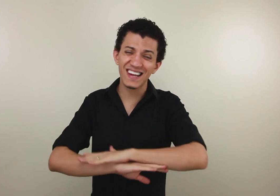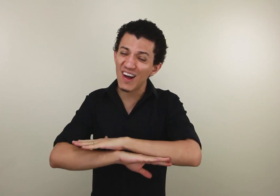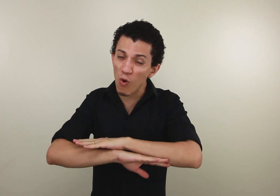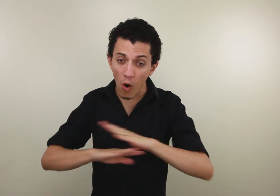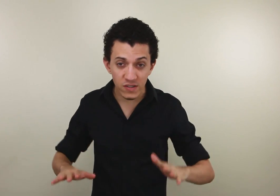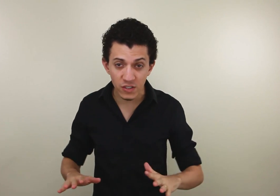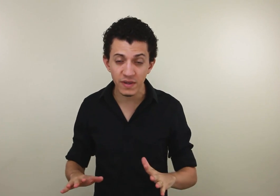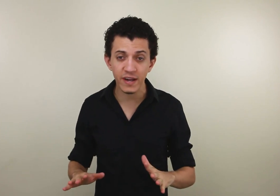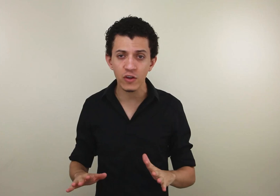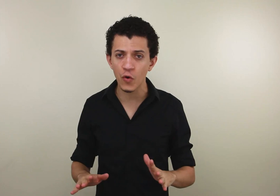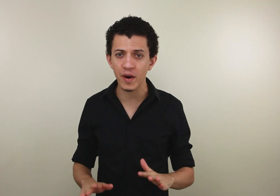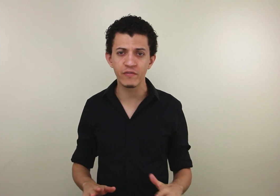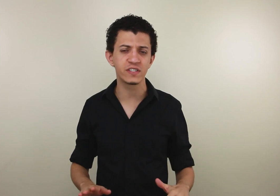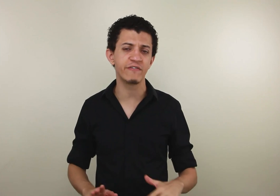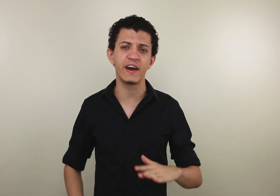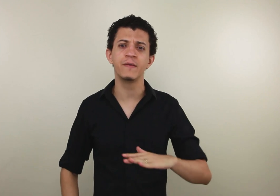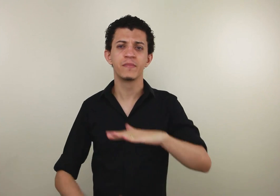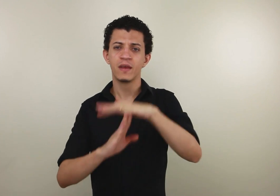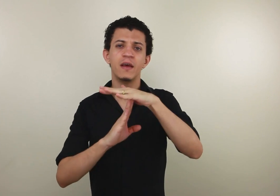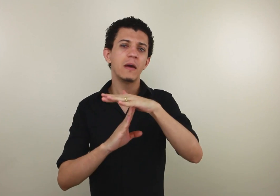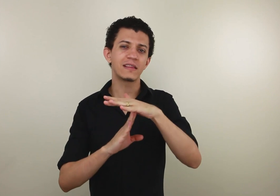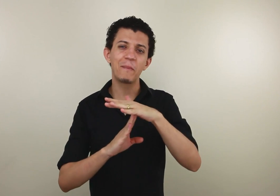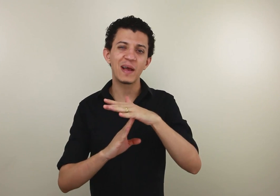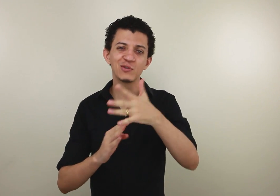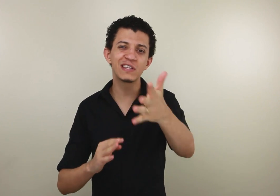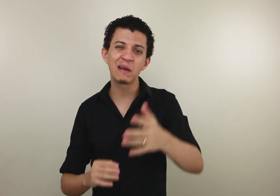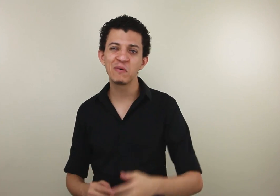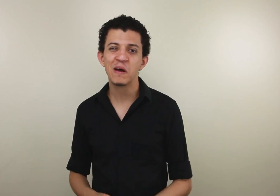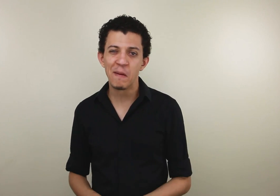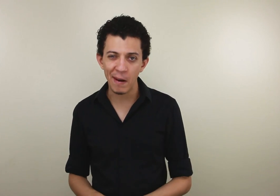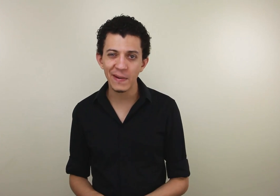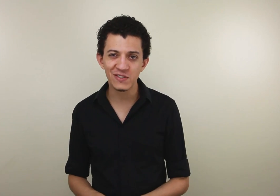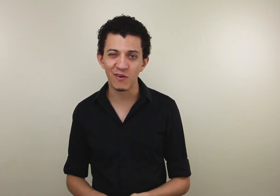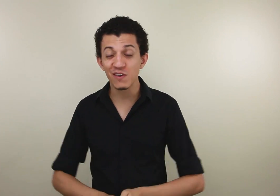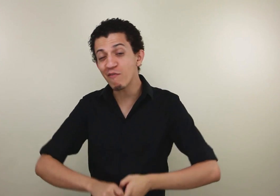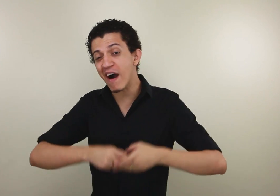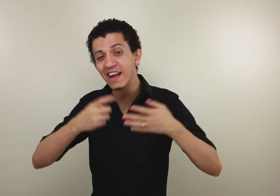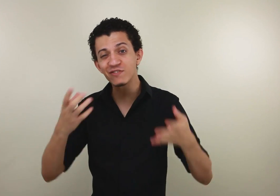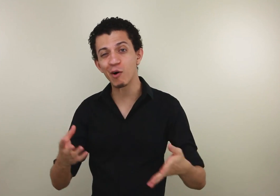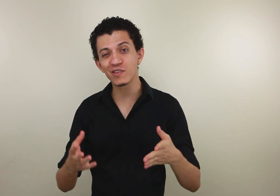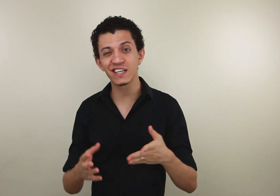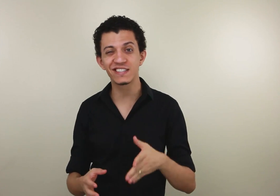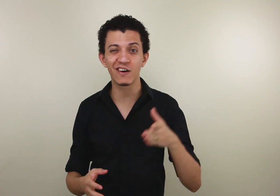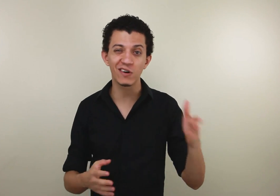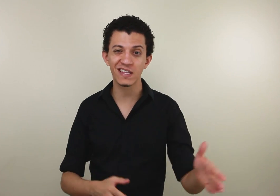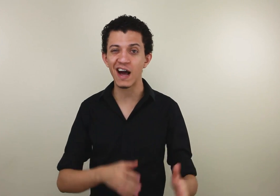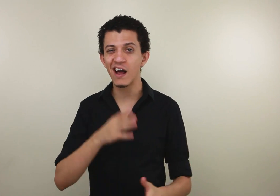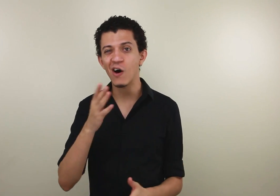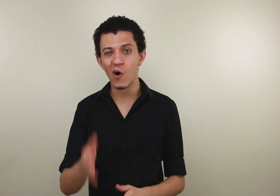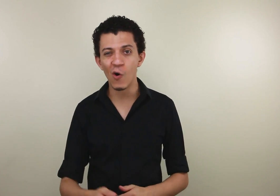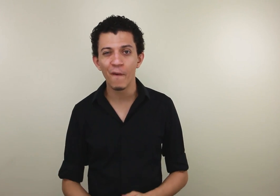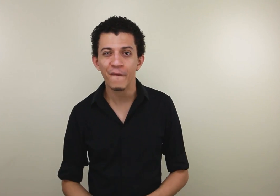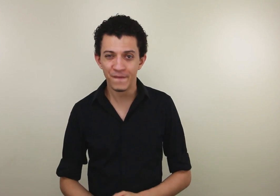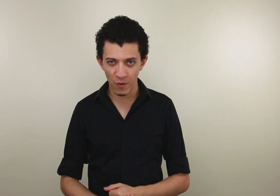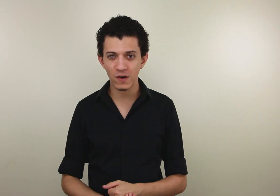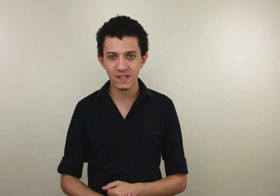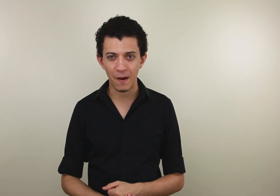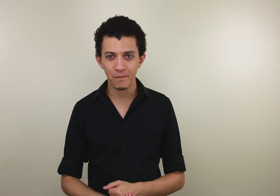você não gosta de maneira nenhuma Aí você vai E até pede um tempo pra pessoa São várias formas de você dizer gostar Ou não gostar